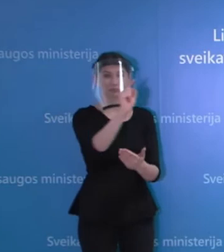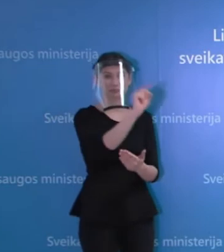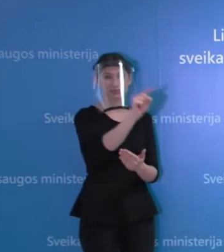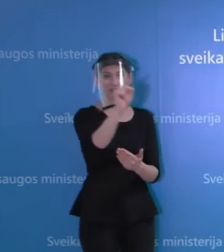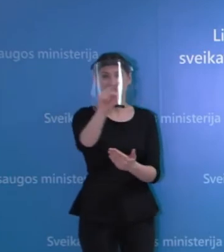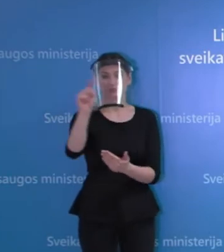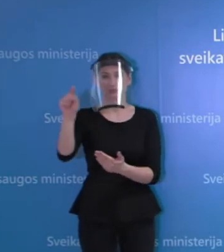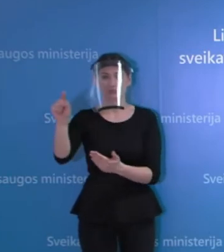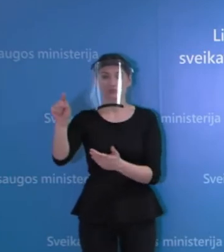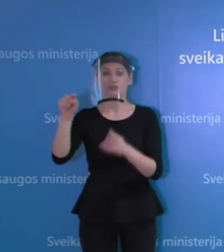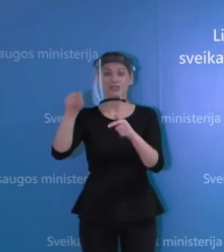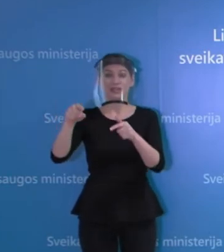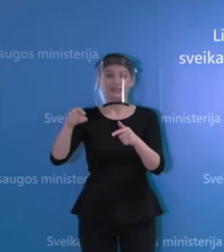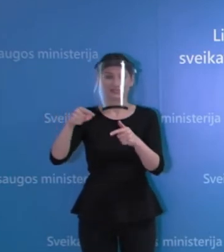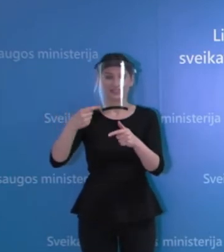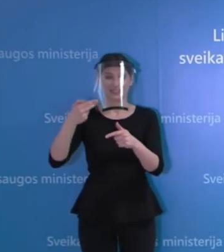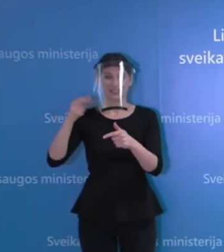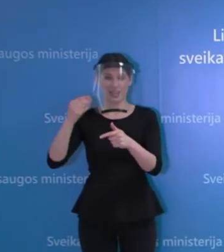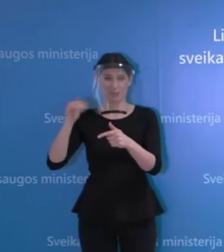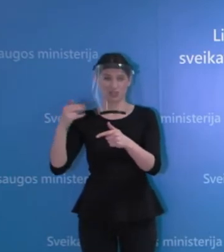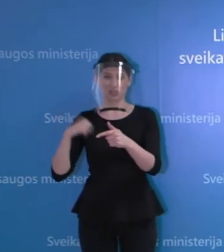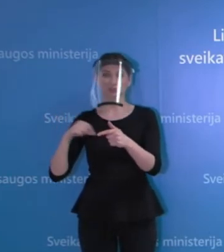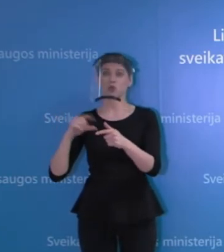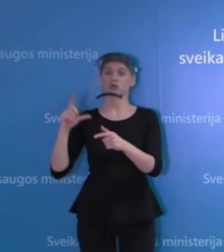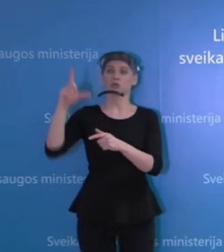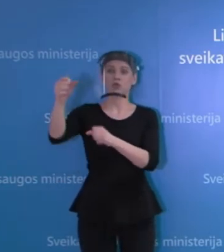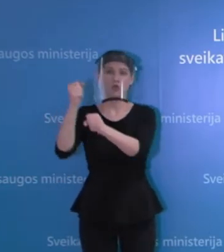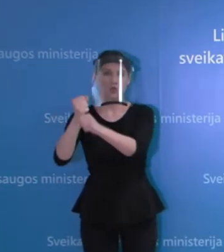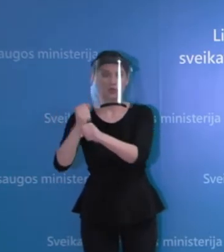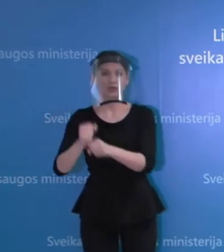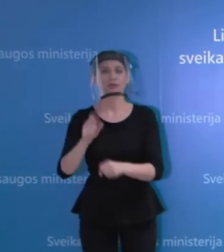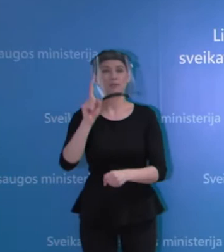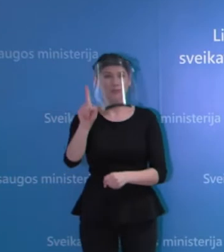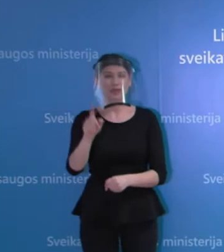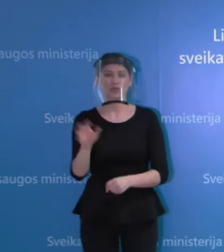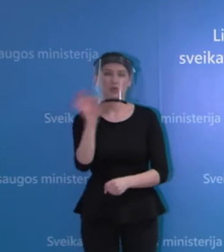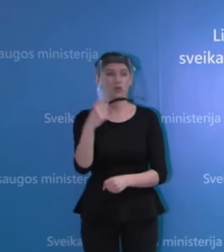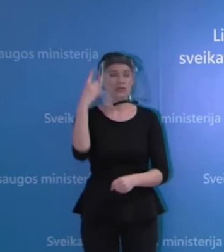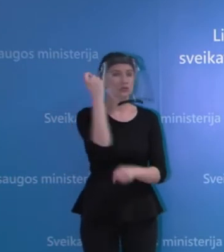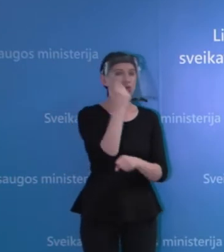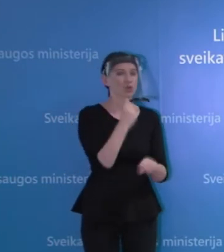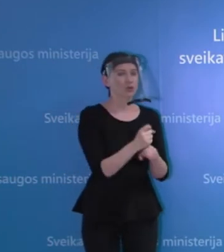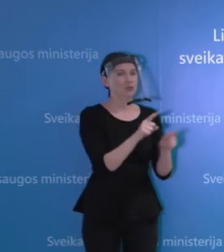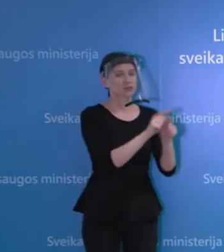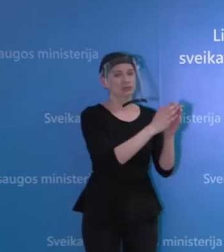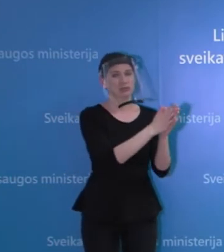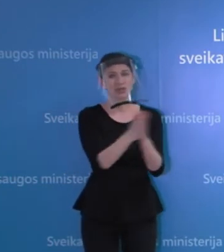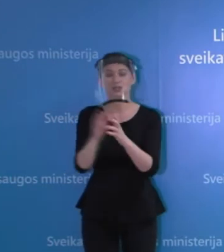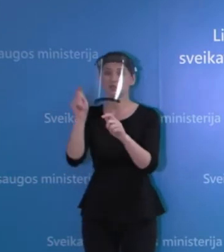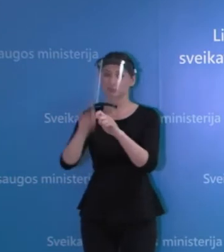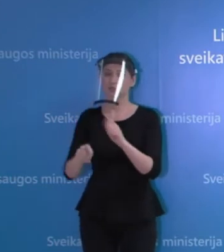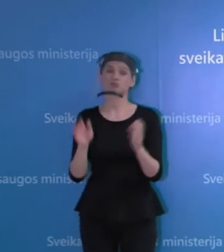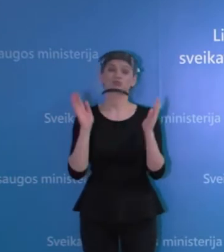ne nemenšinės gyventojai, bet iš kitų vietų, dėl jų darbuotojų patikrinimo, jis taip pat bus